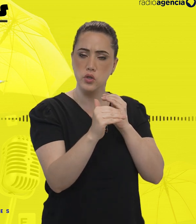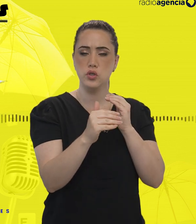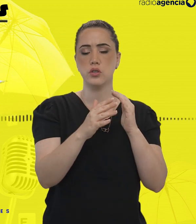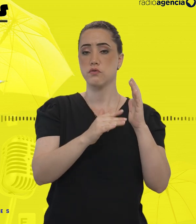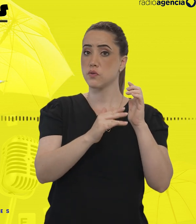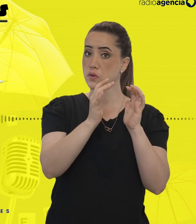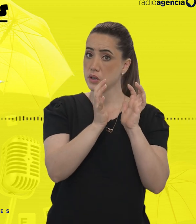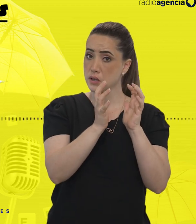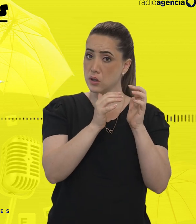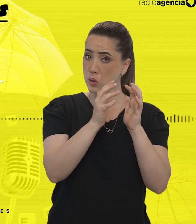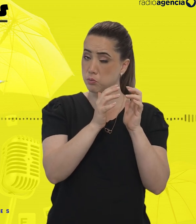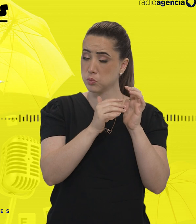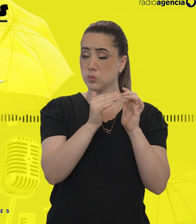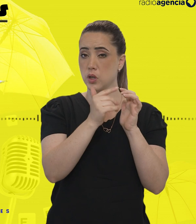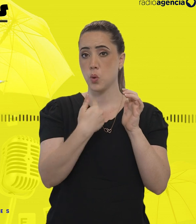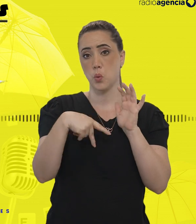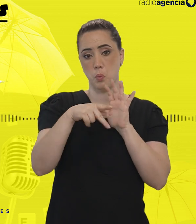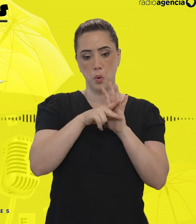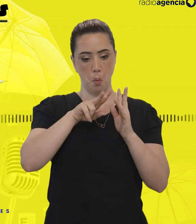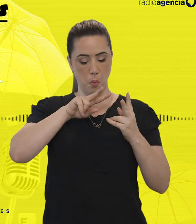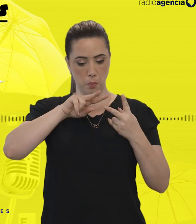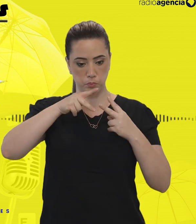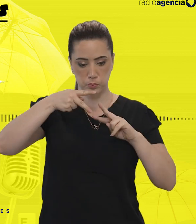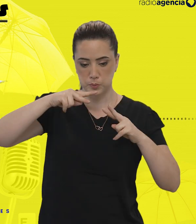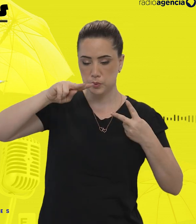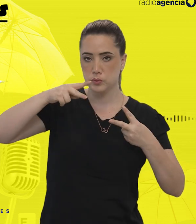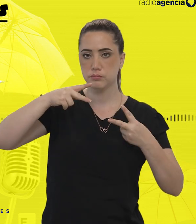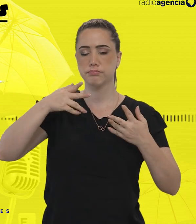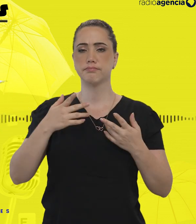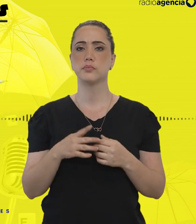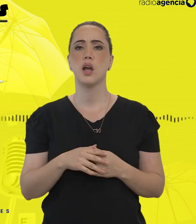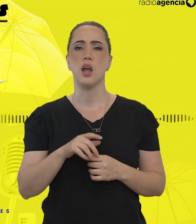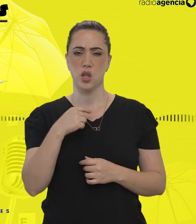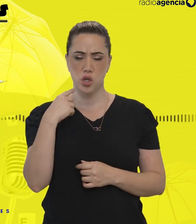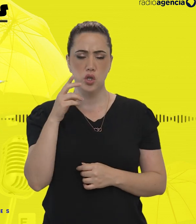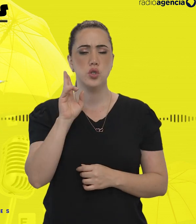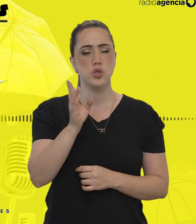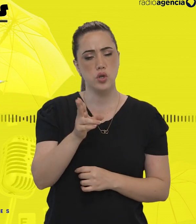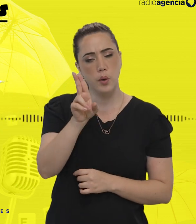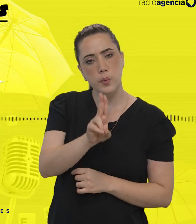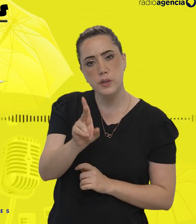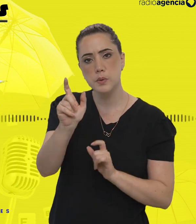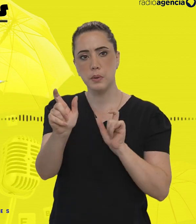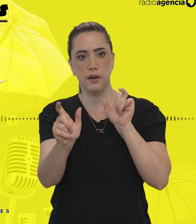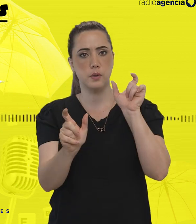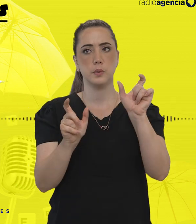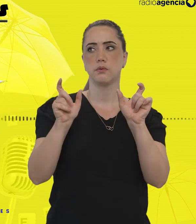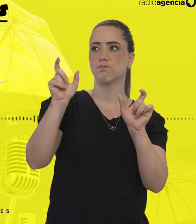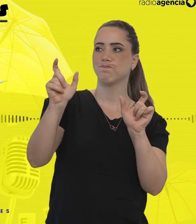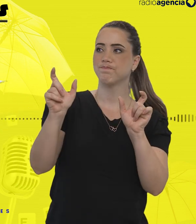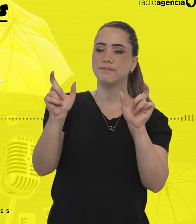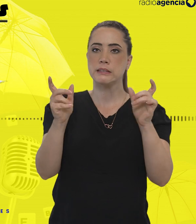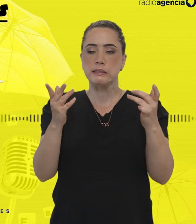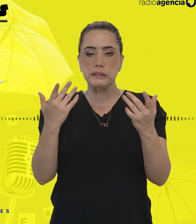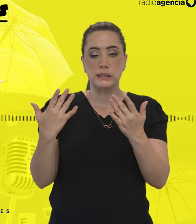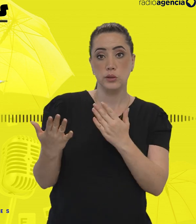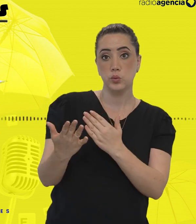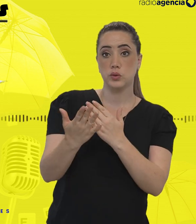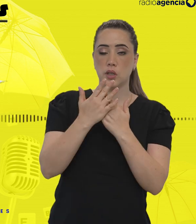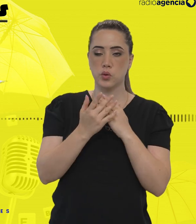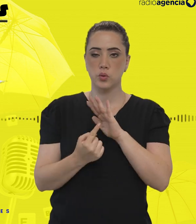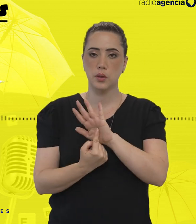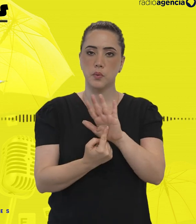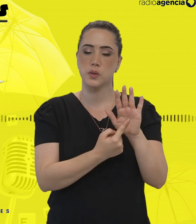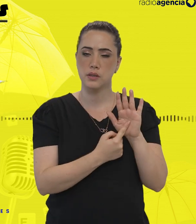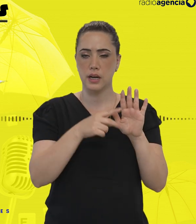neurocognitivo, neurobiológico. Essas palavras já apareceram diversas vezes. Elas nos ajudam a descrever histórias de